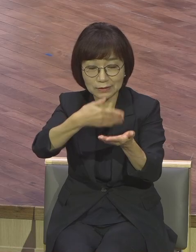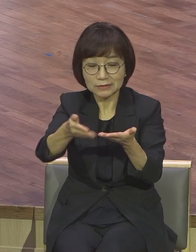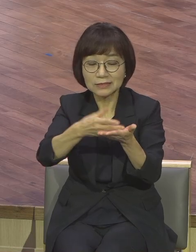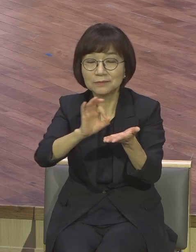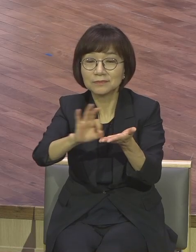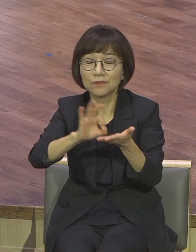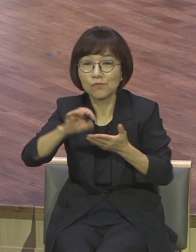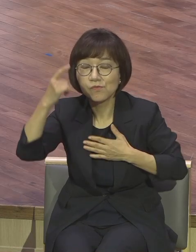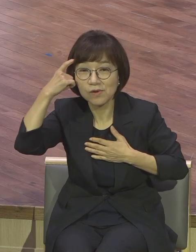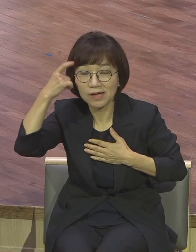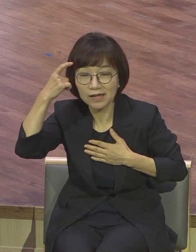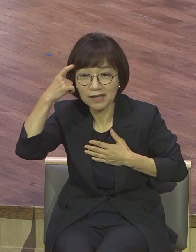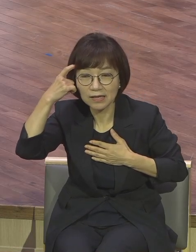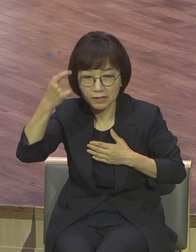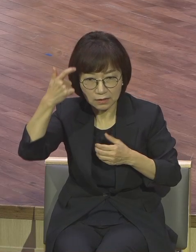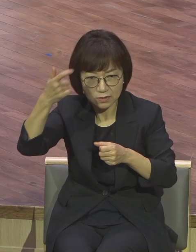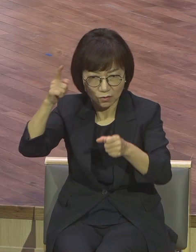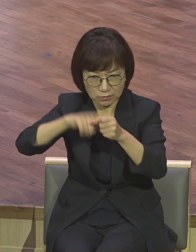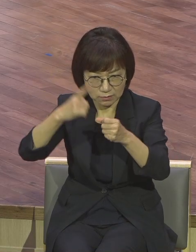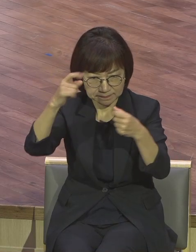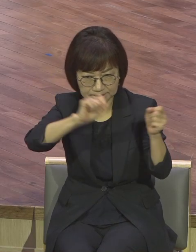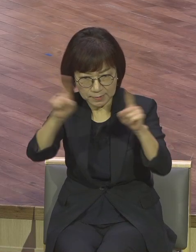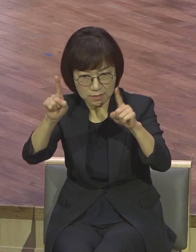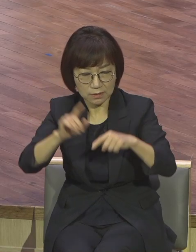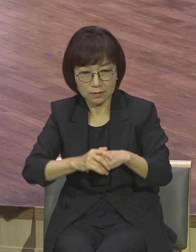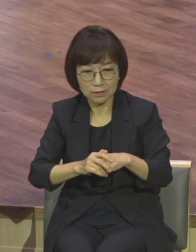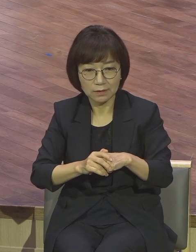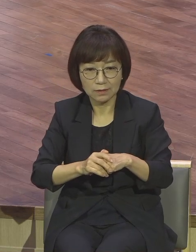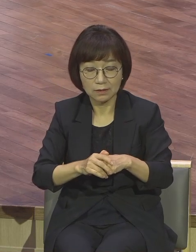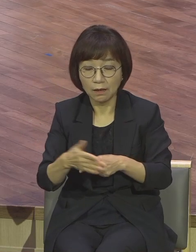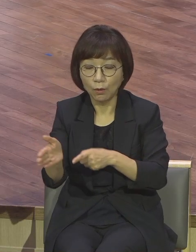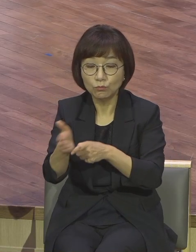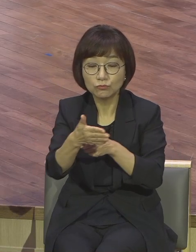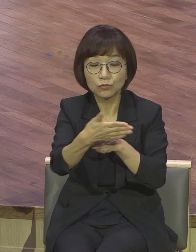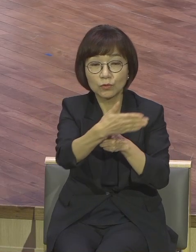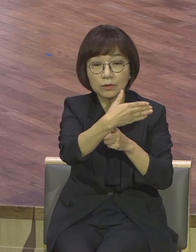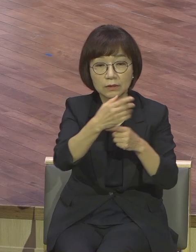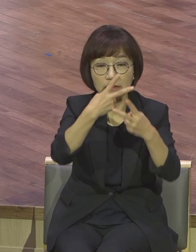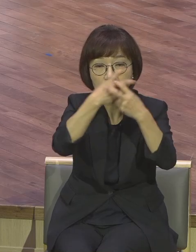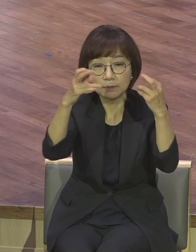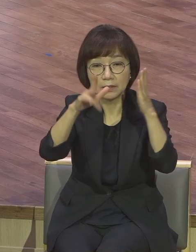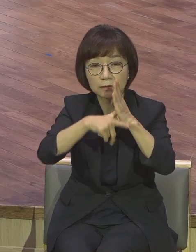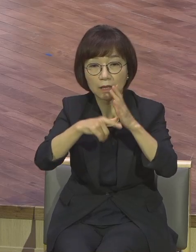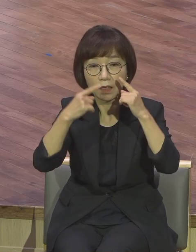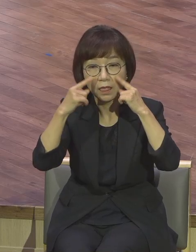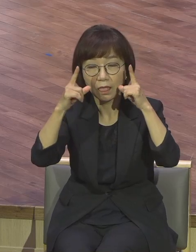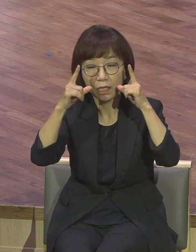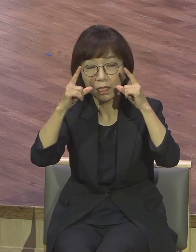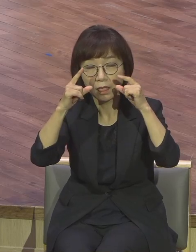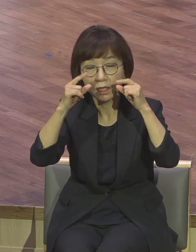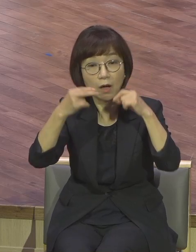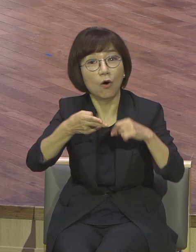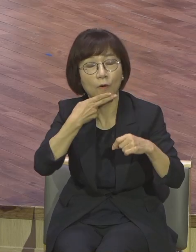물고기는요 잠을 잘 때도 눈을 감지 않습니다 심지어 죽을 때도 눈을 뜨고 죽습니다